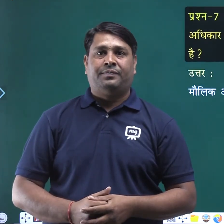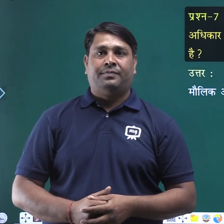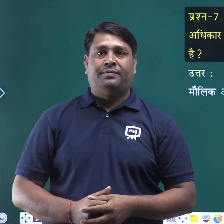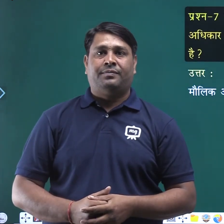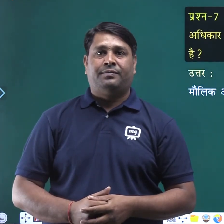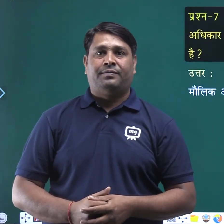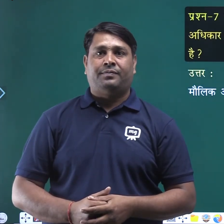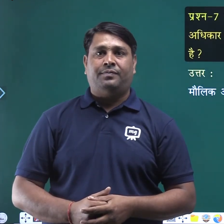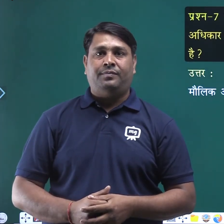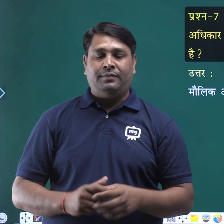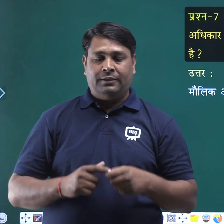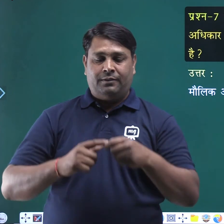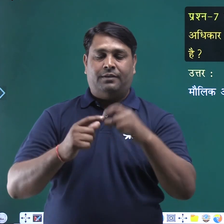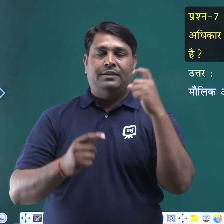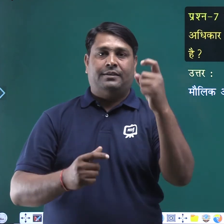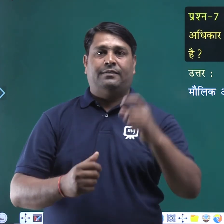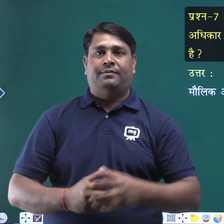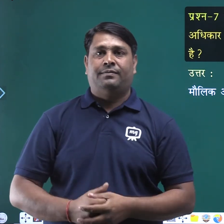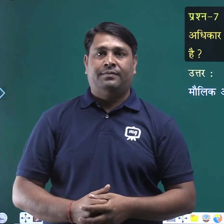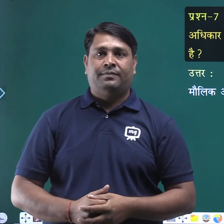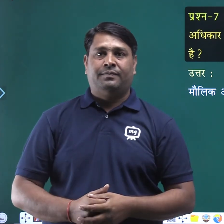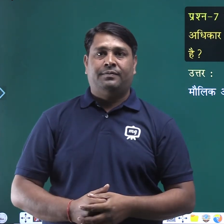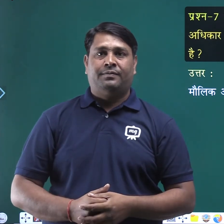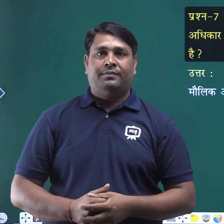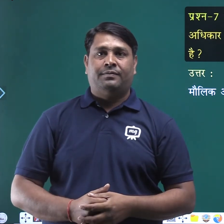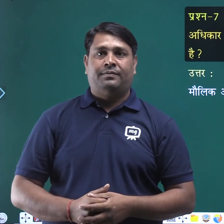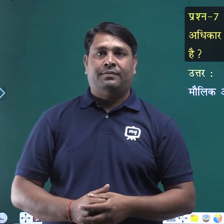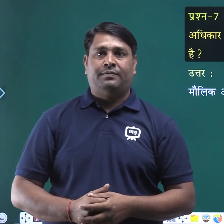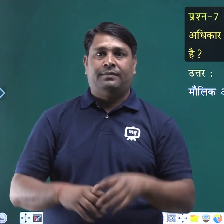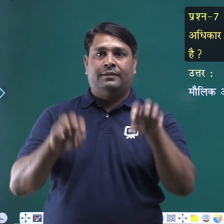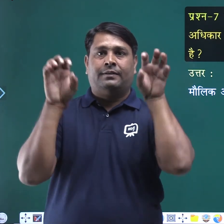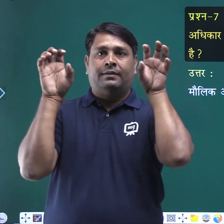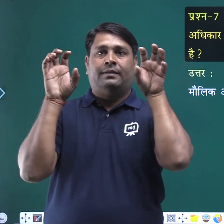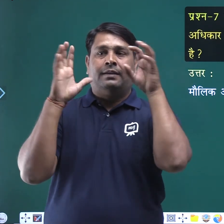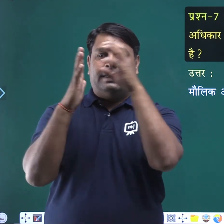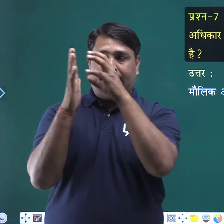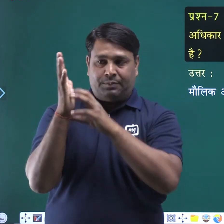प्रेश नमबर साथ सभीधान की